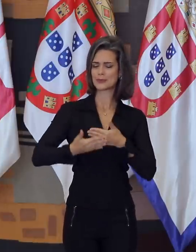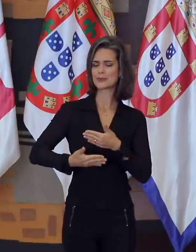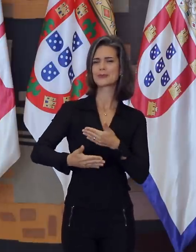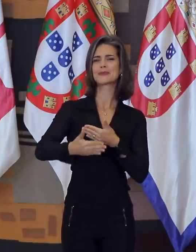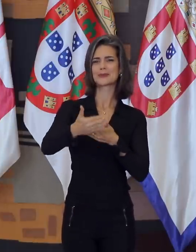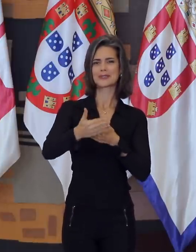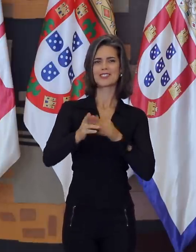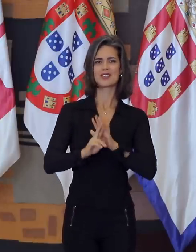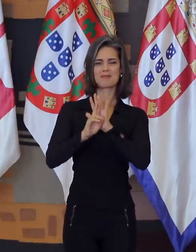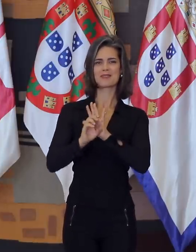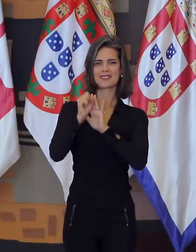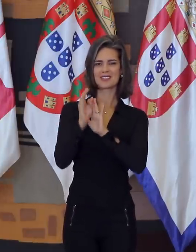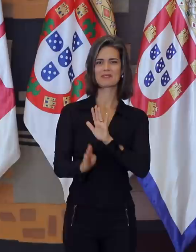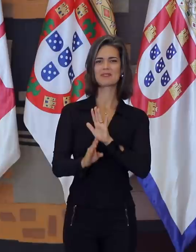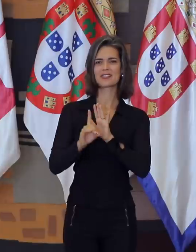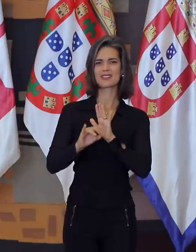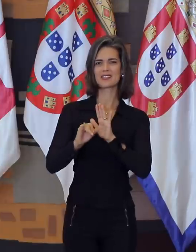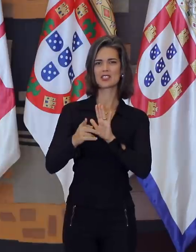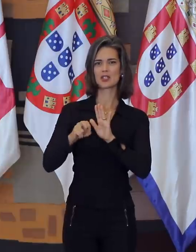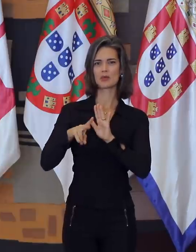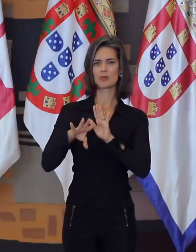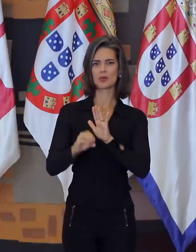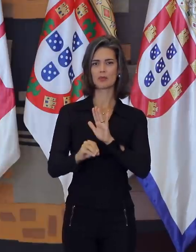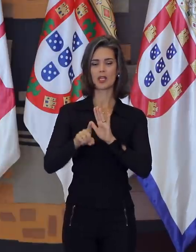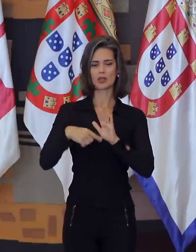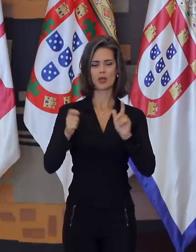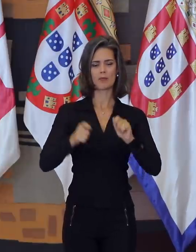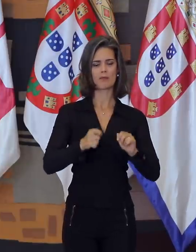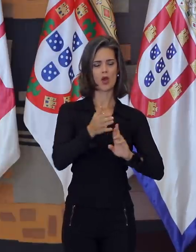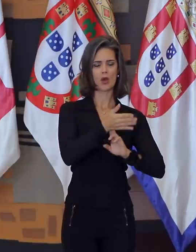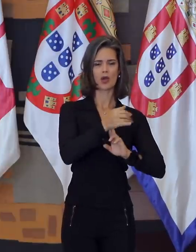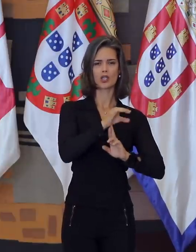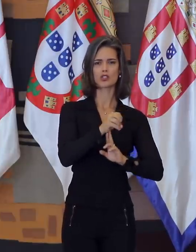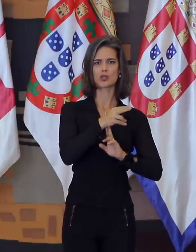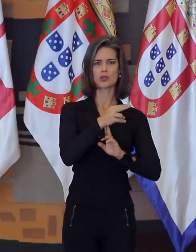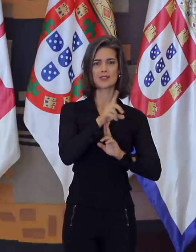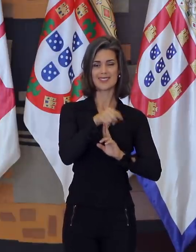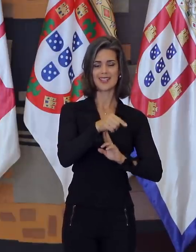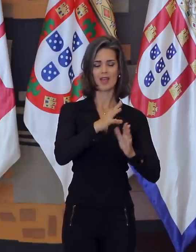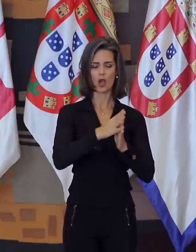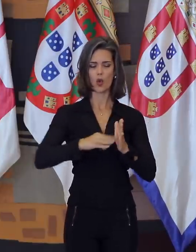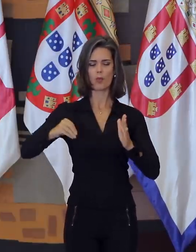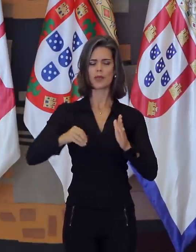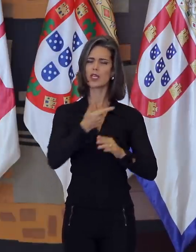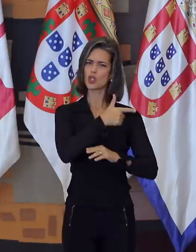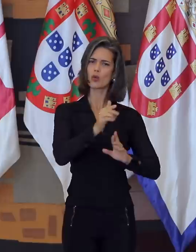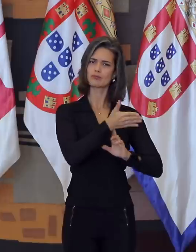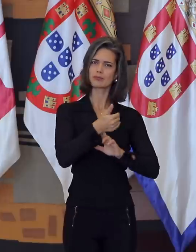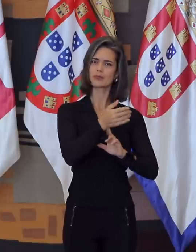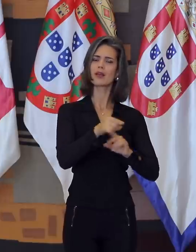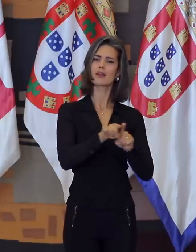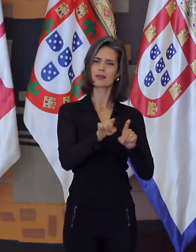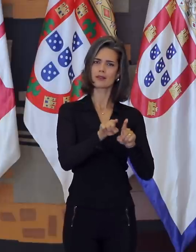dessa longa caminhada como diplomatas. Que assim como o embaixador José Jobim e tantos outros que passaram pelos corredores do